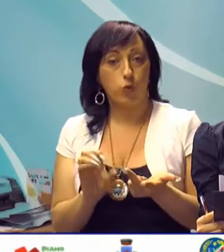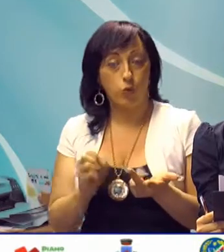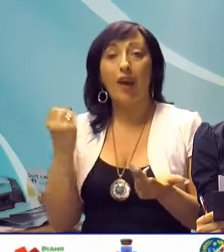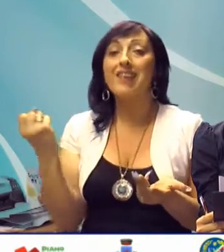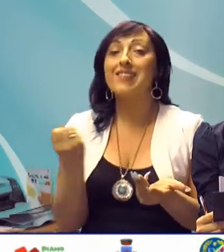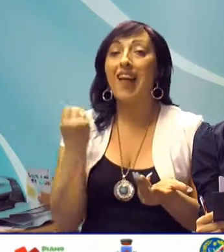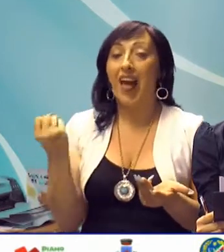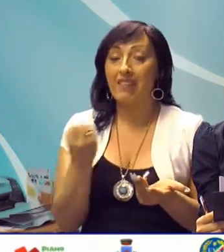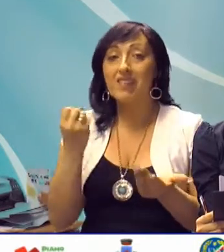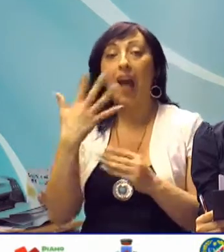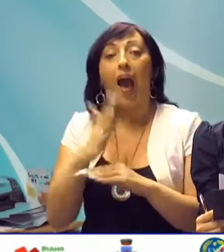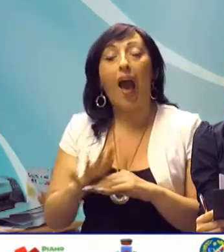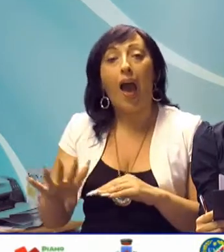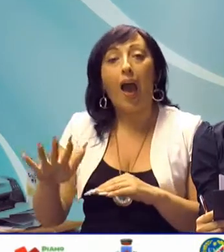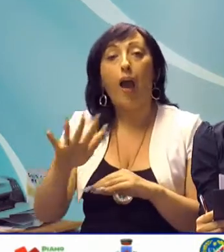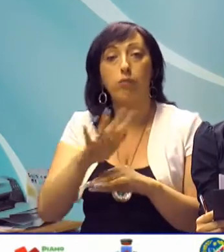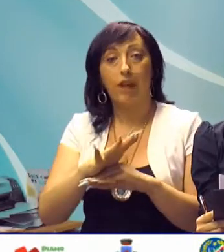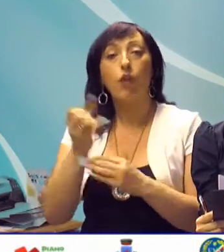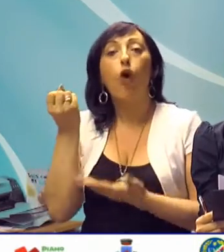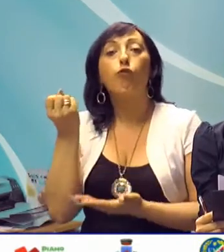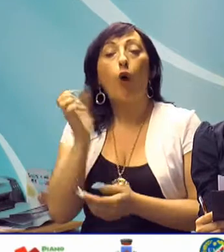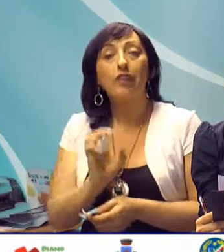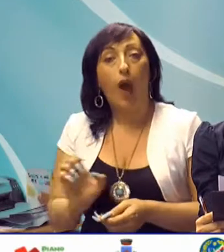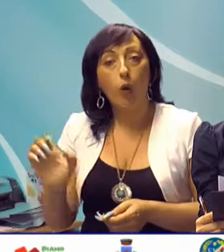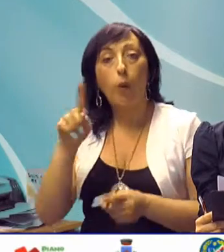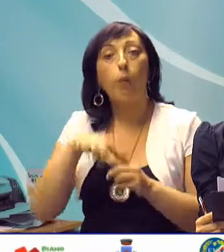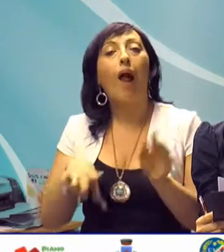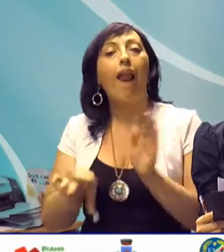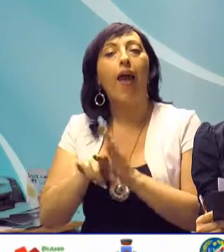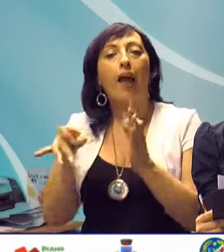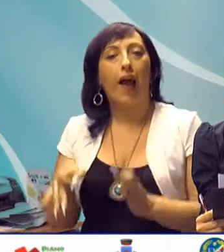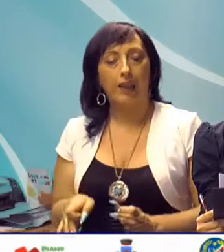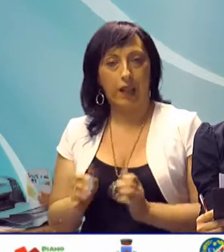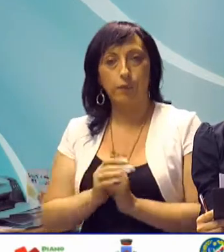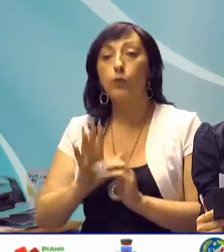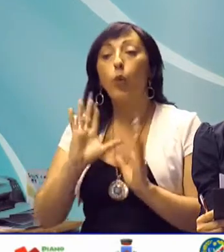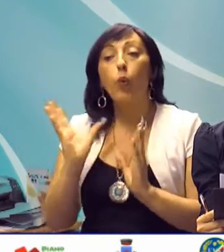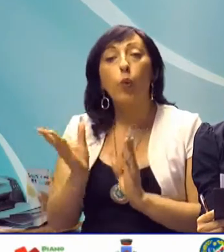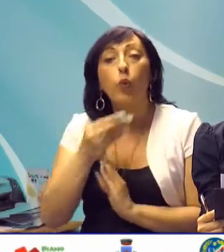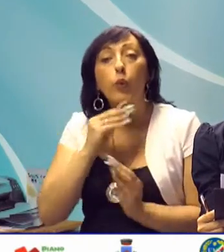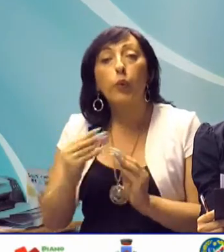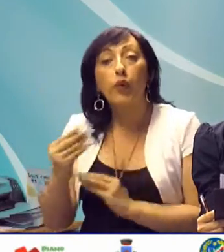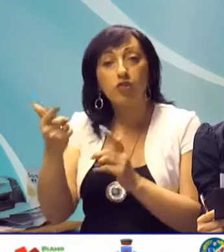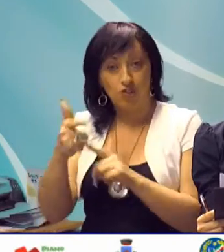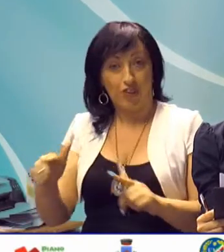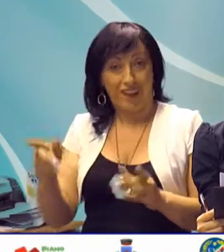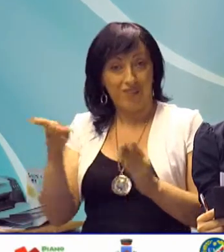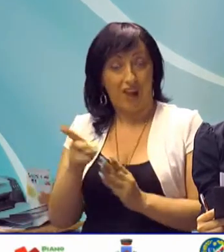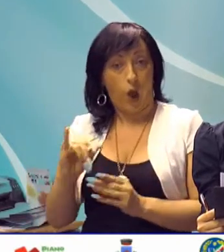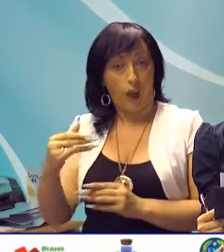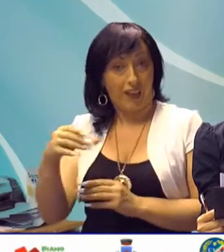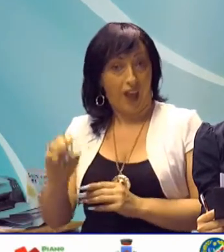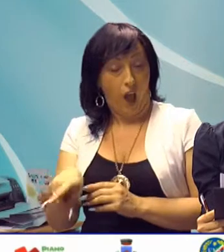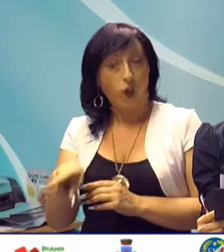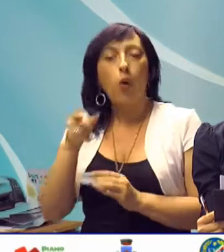servizi, ambiente, fondi europei e legalità. Tutti i giovani cittadini del Vallo di Diano